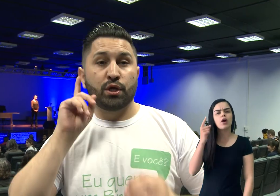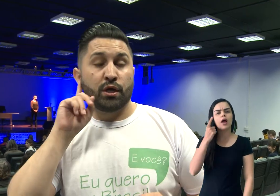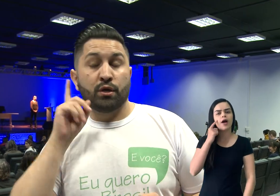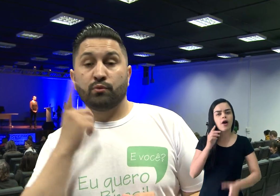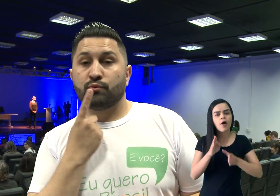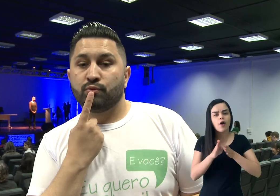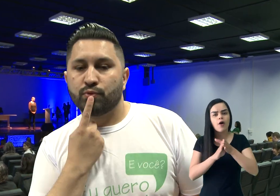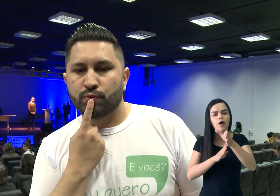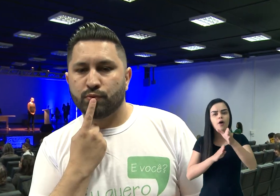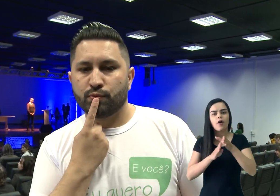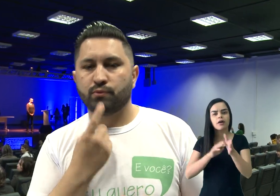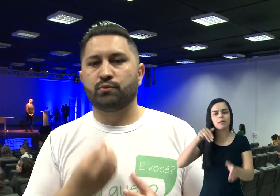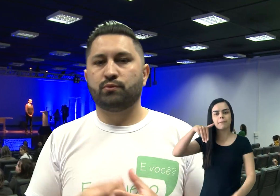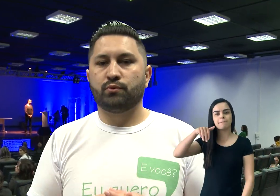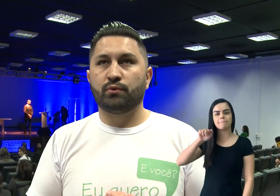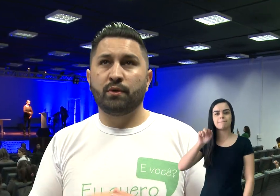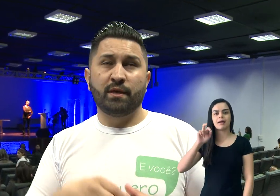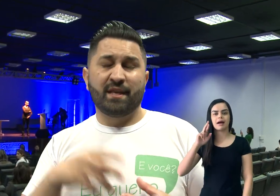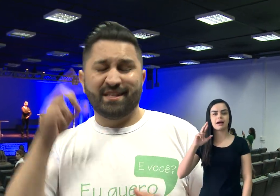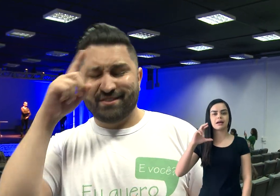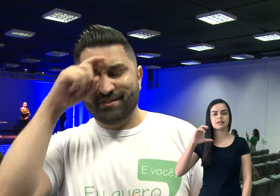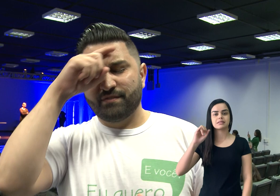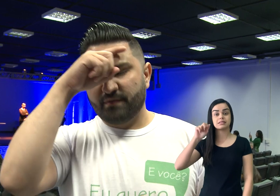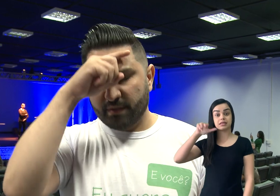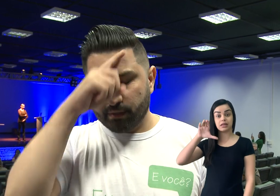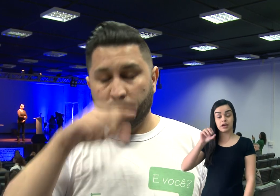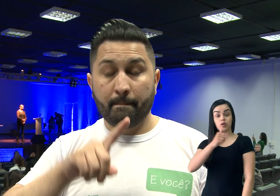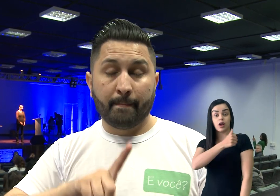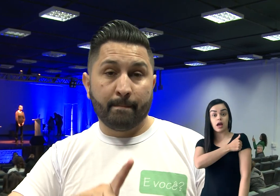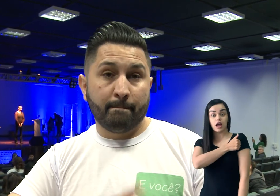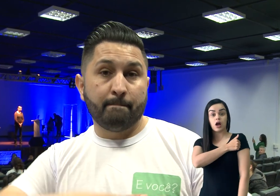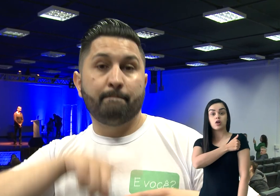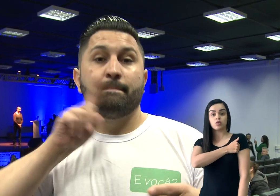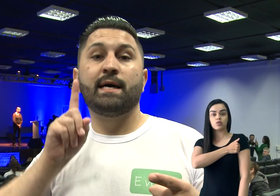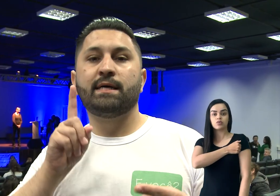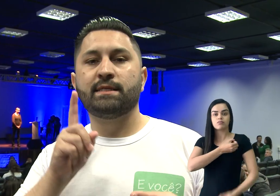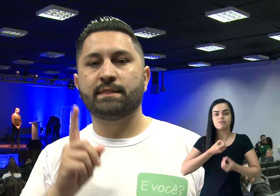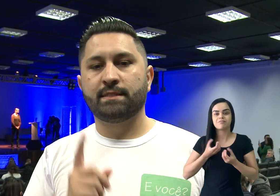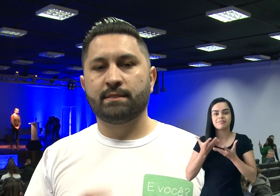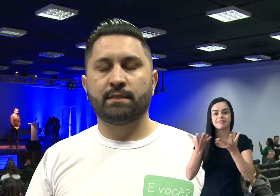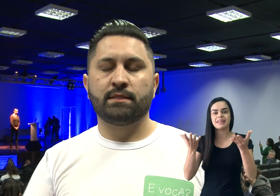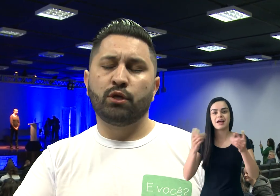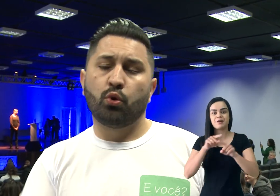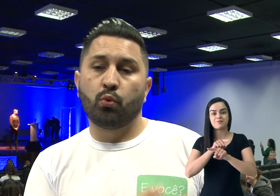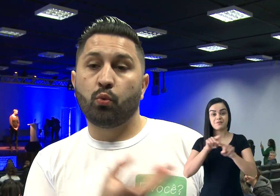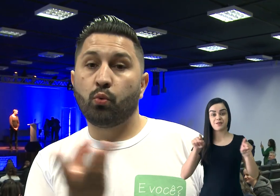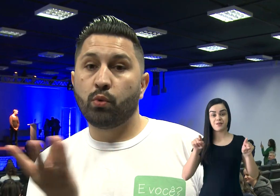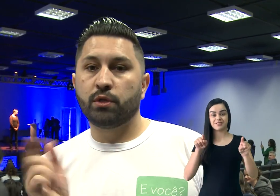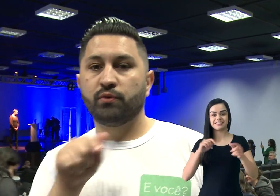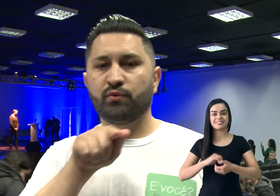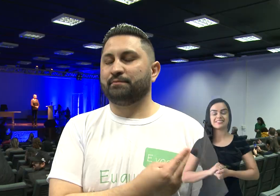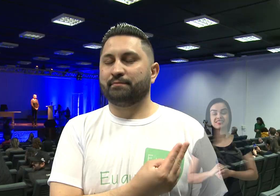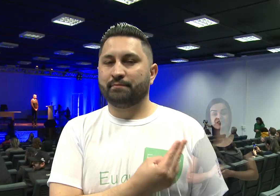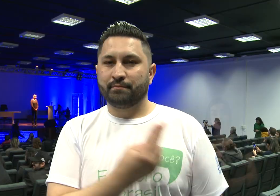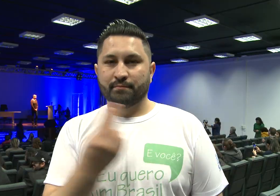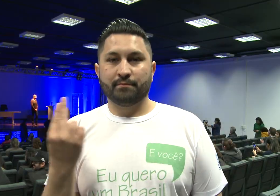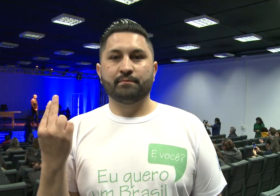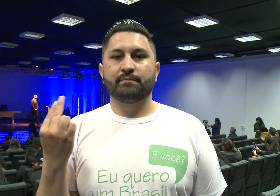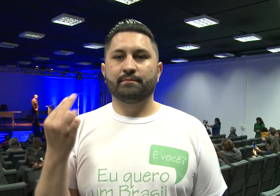conta os conselhos que o Marciano, aluno no curso de extensão, fez questão de compartilhar. Meu